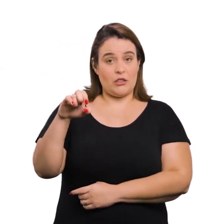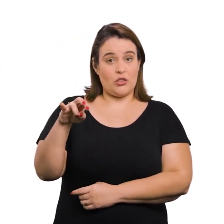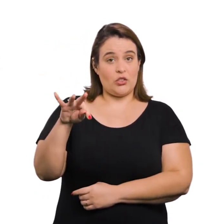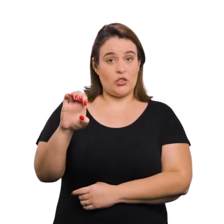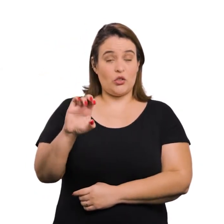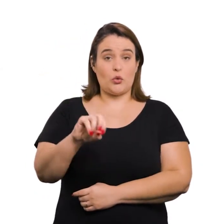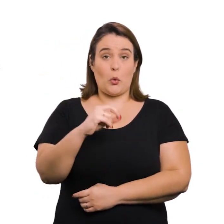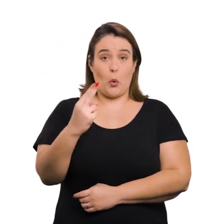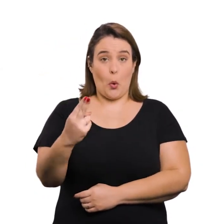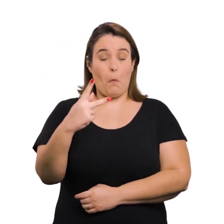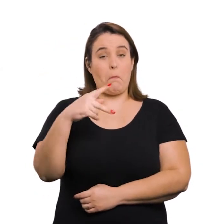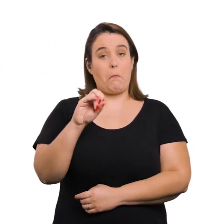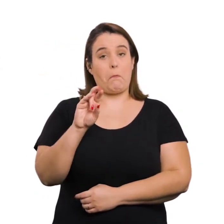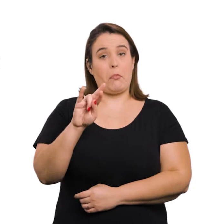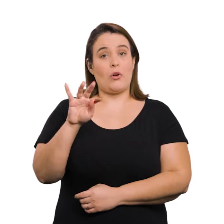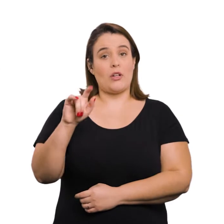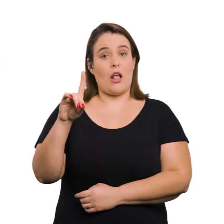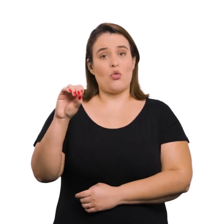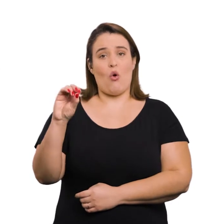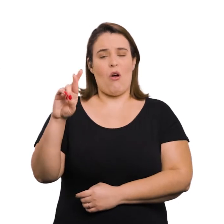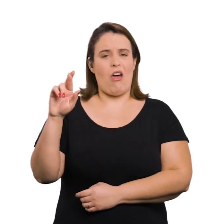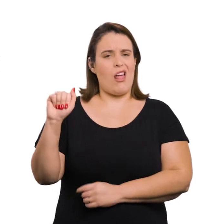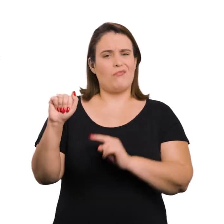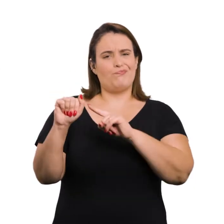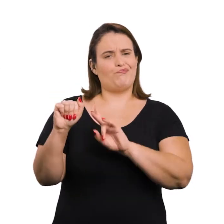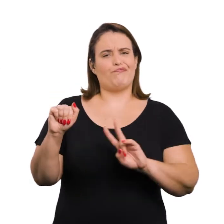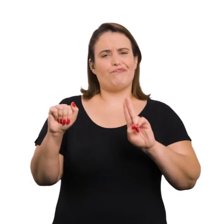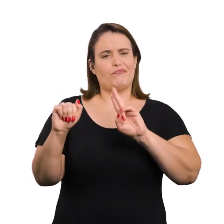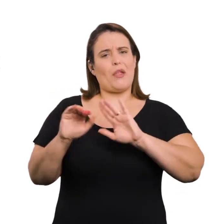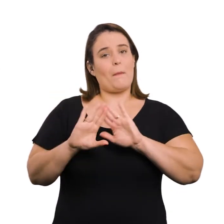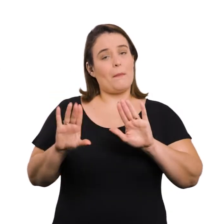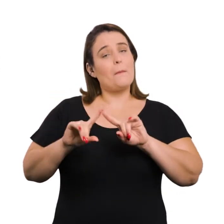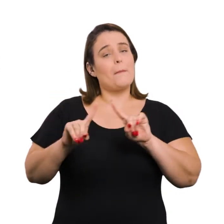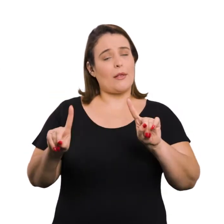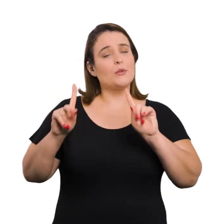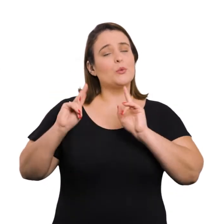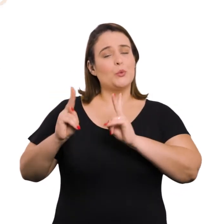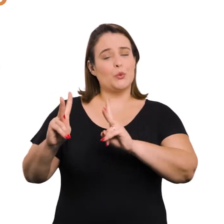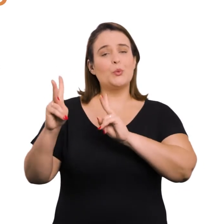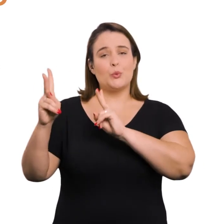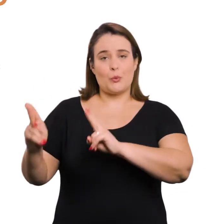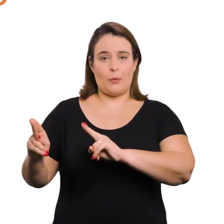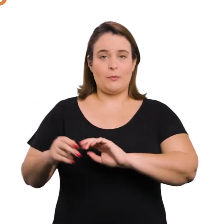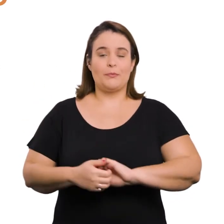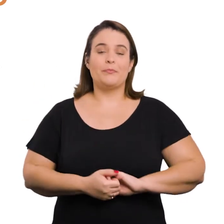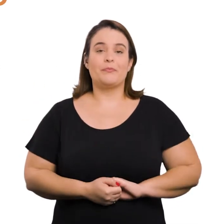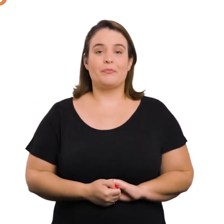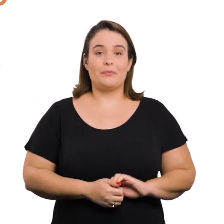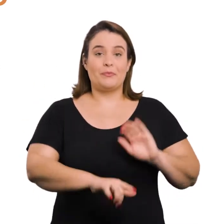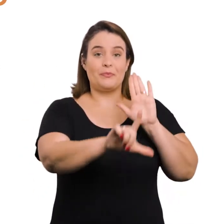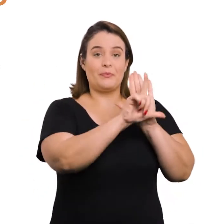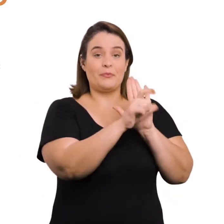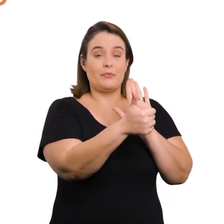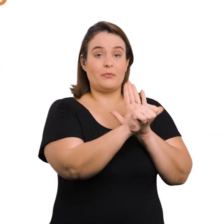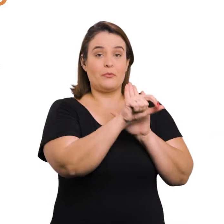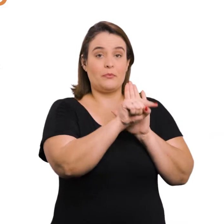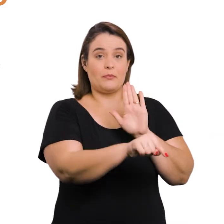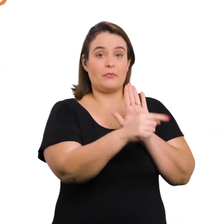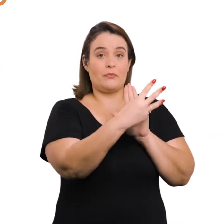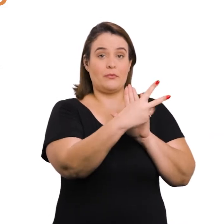portadora de deficiência, apesar de não serem mais utilizados, foram mantidos. Lei nº 11